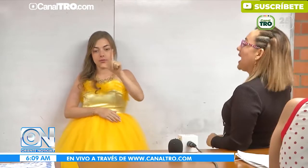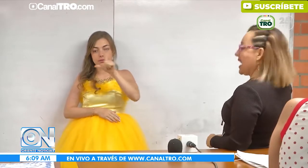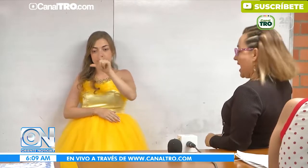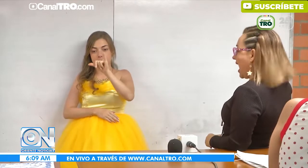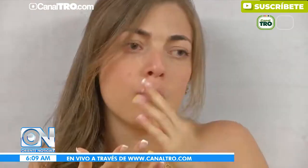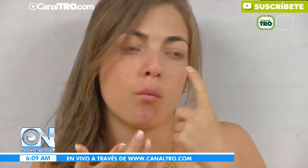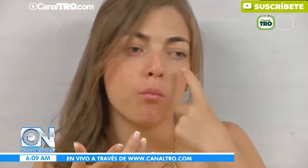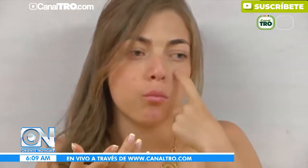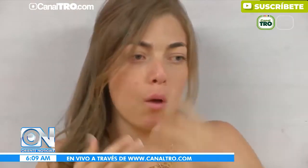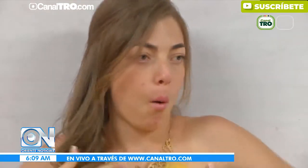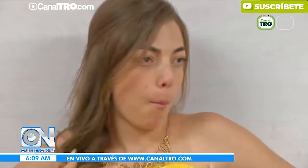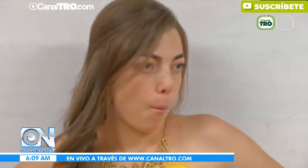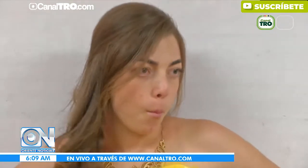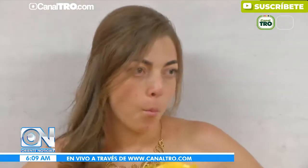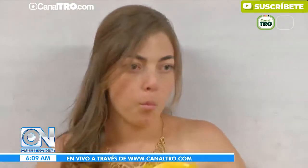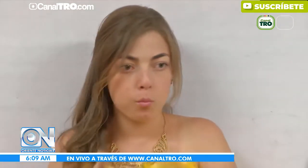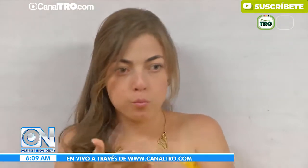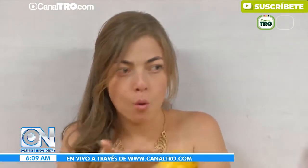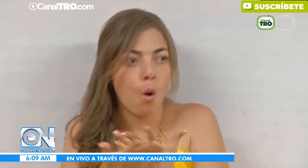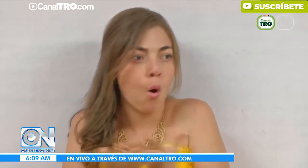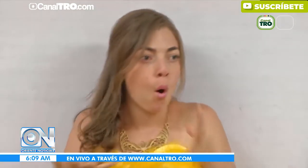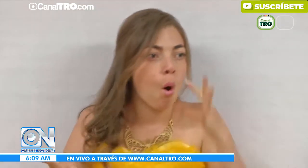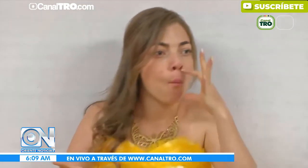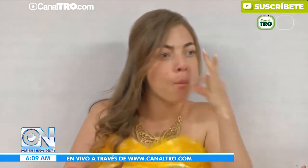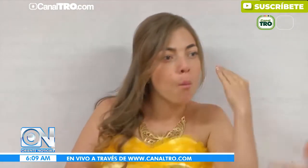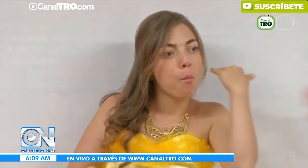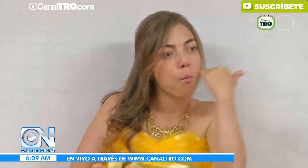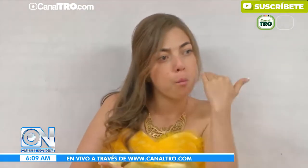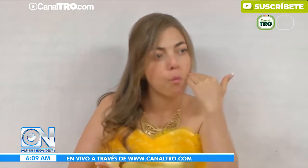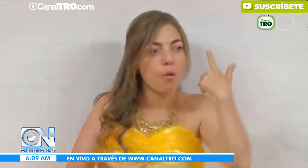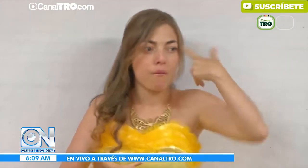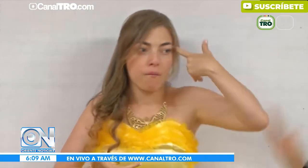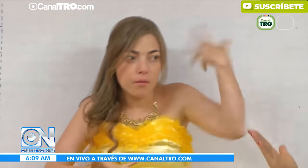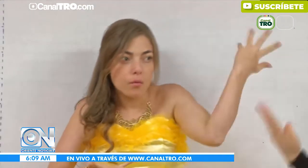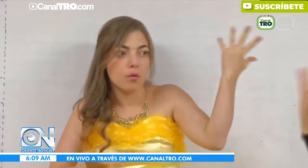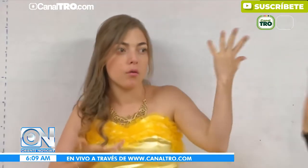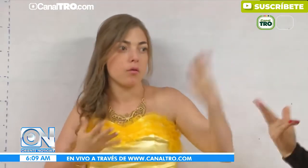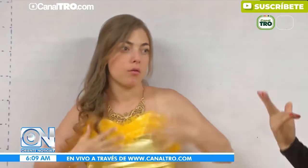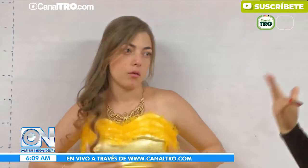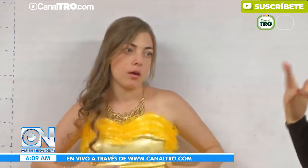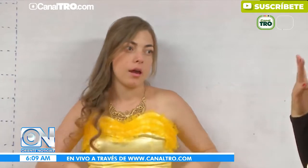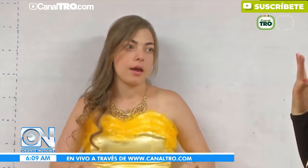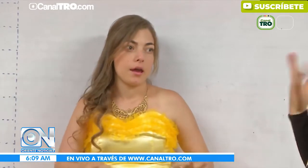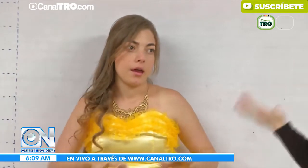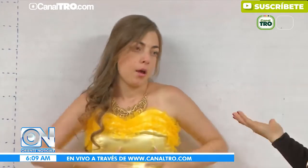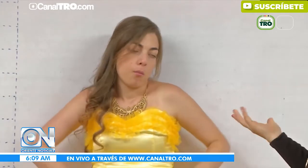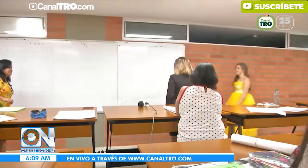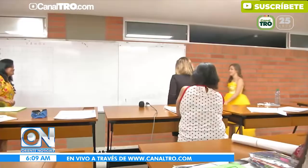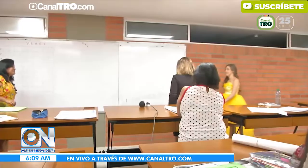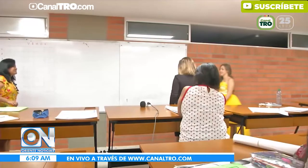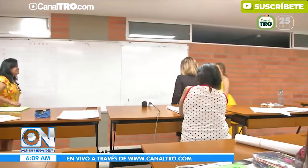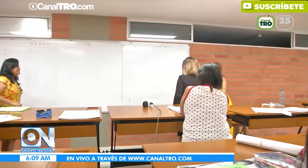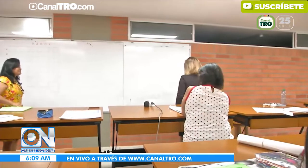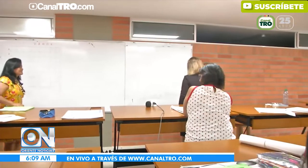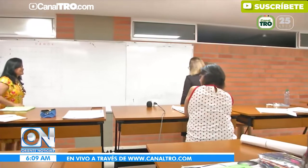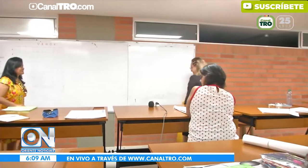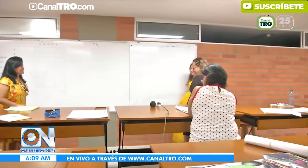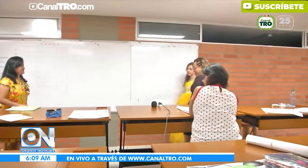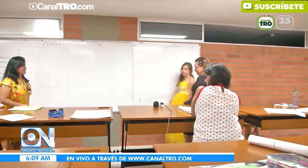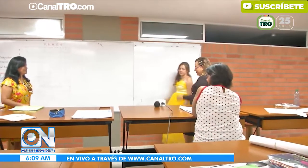Santander. Utilizaron este mismo vestido como portada en las revistas de moda. Con su vestido de época y